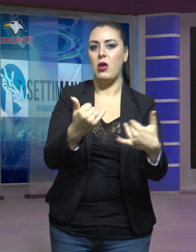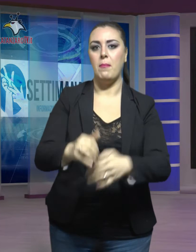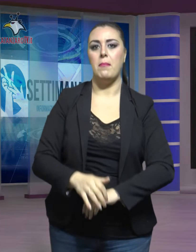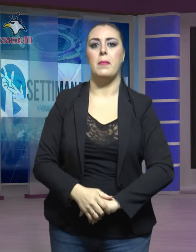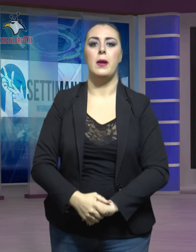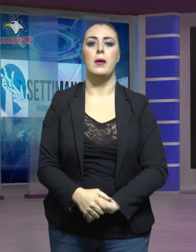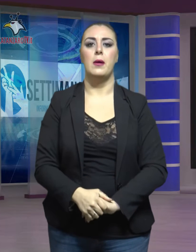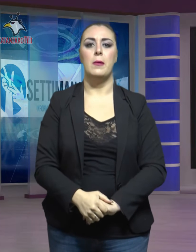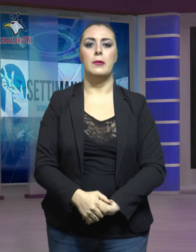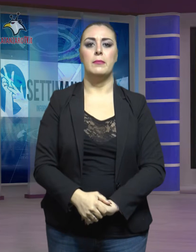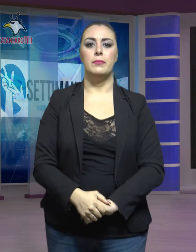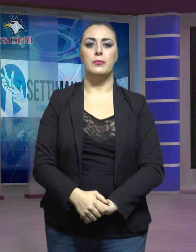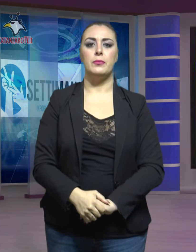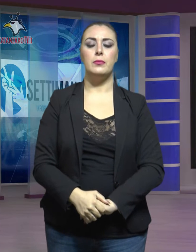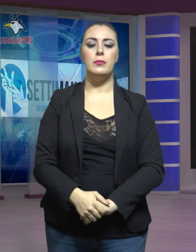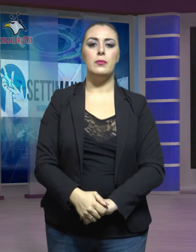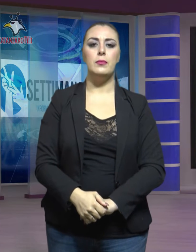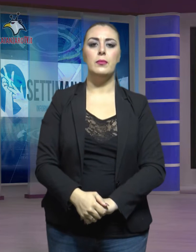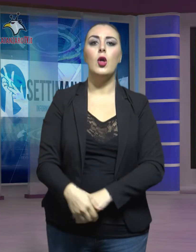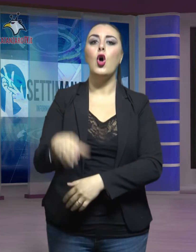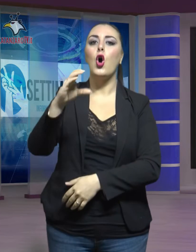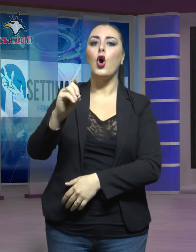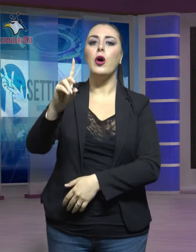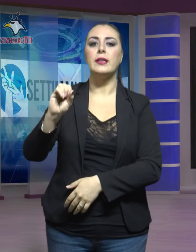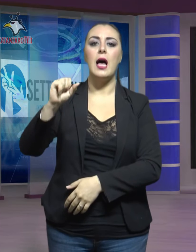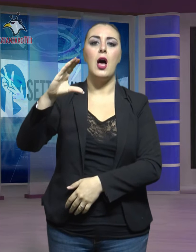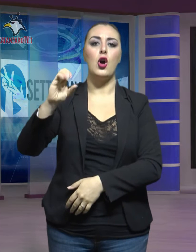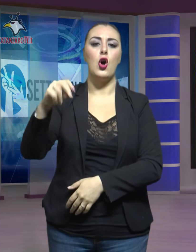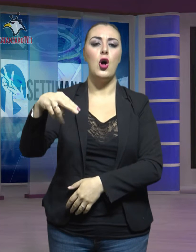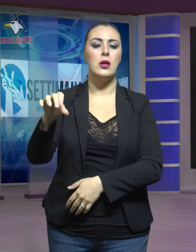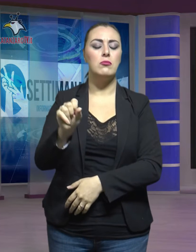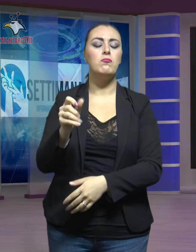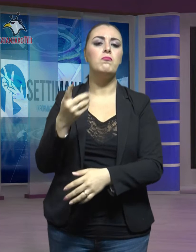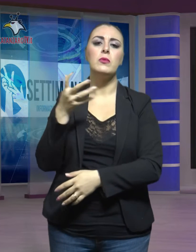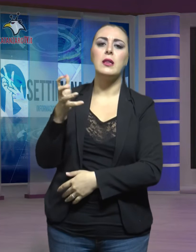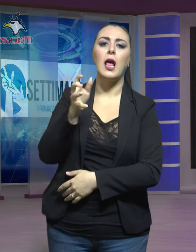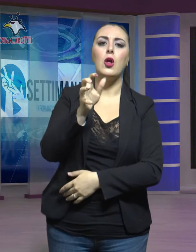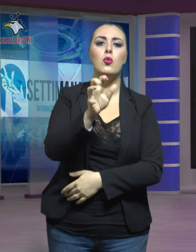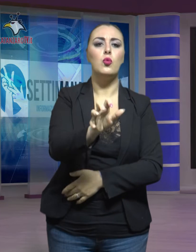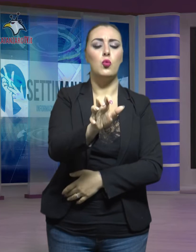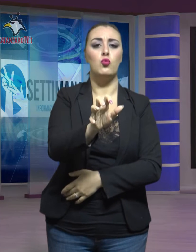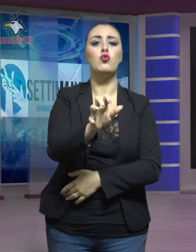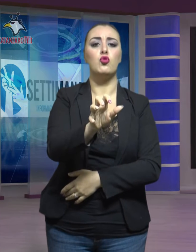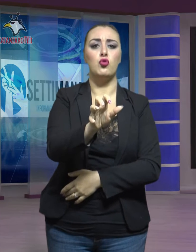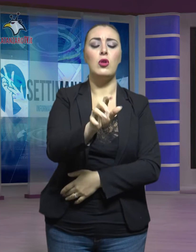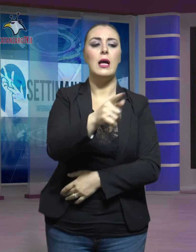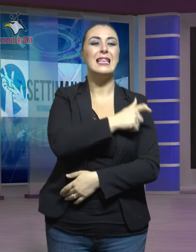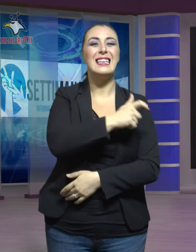Il Codacons ha presentato una denuncia nei confronti del sindaco di